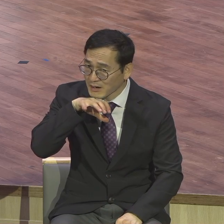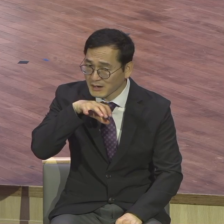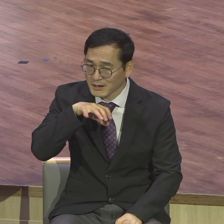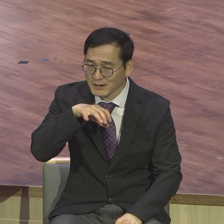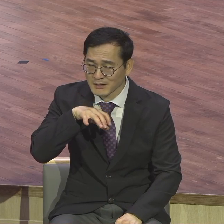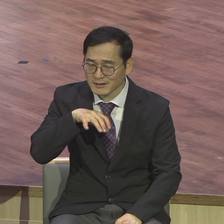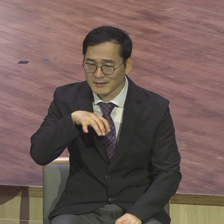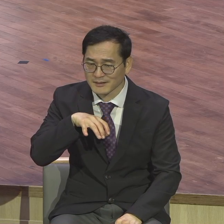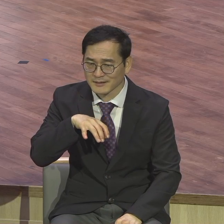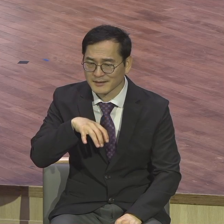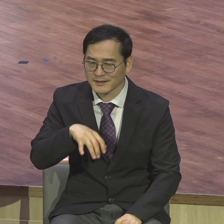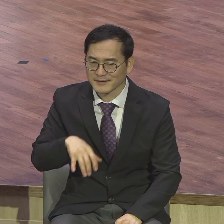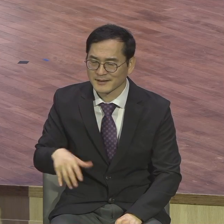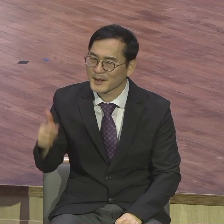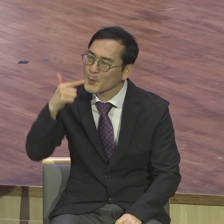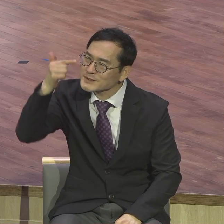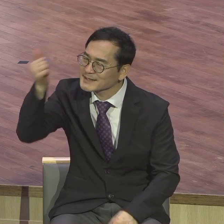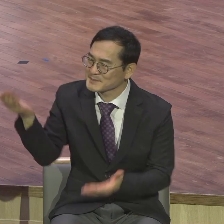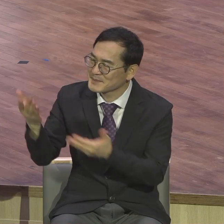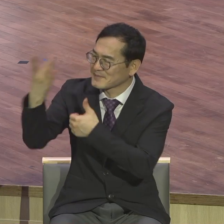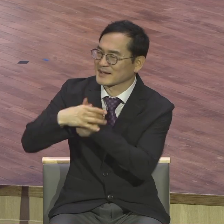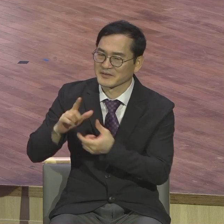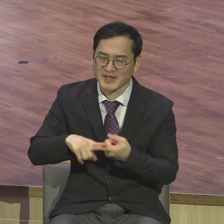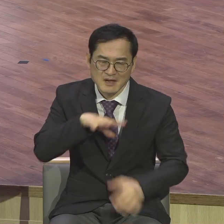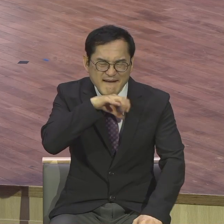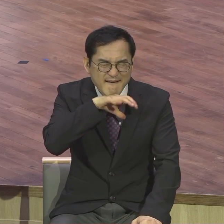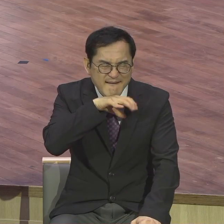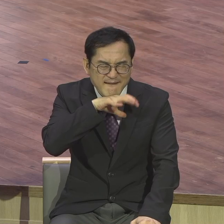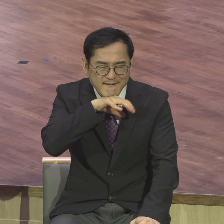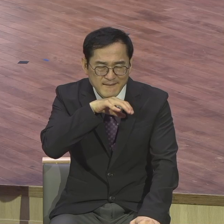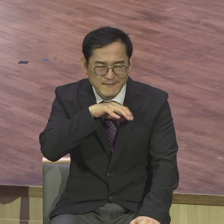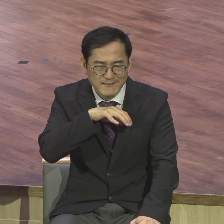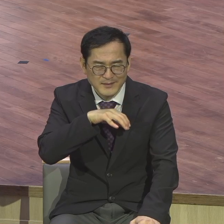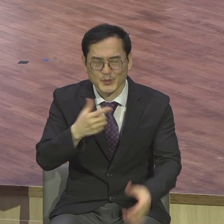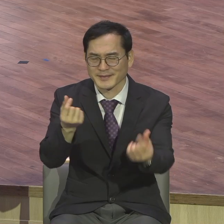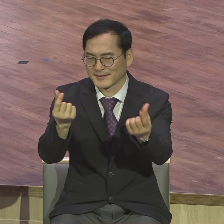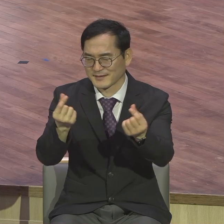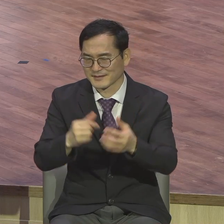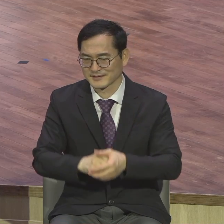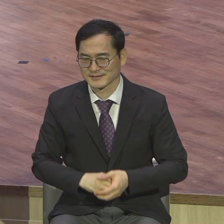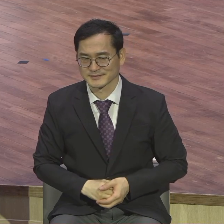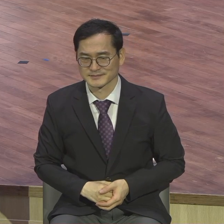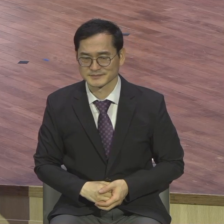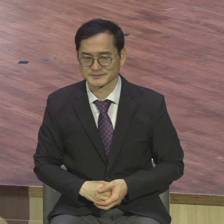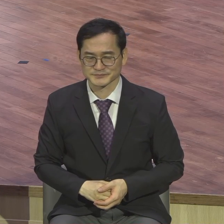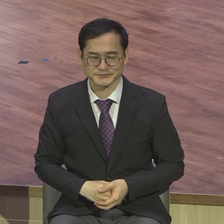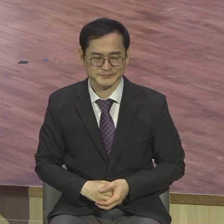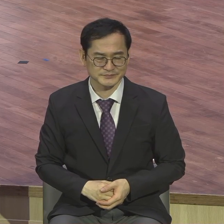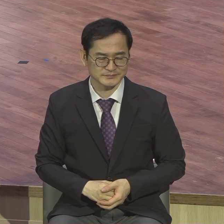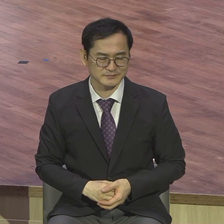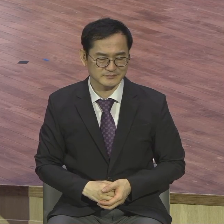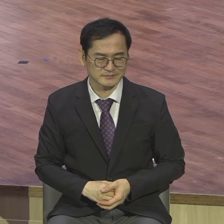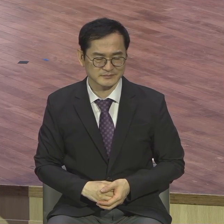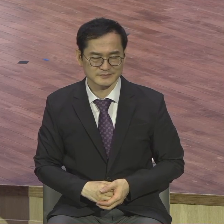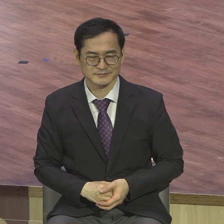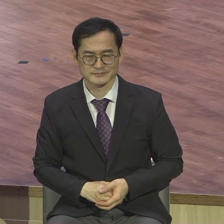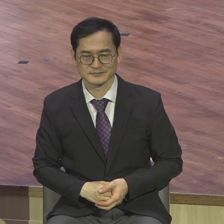아예 처음부터 뭔가 할 생각조차도 하지 않았던 겁니다 이런 불평합니다 이런